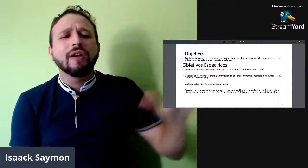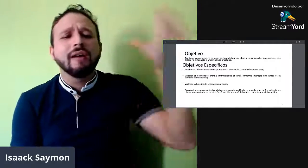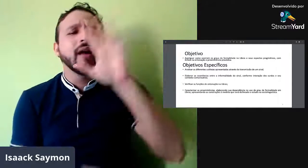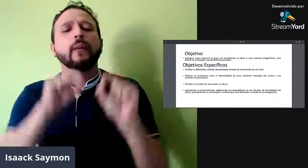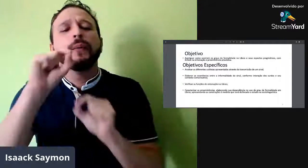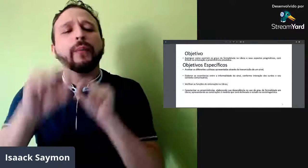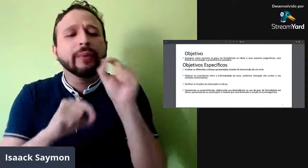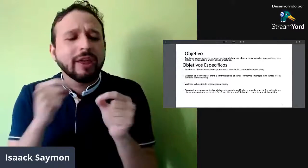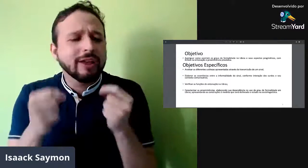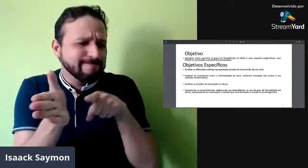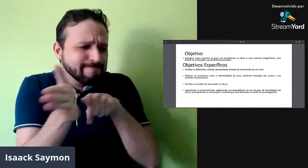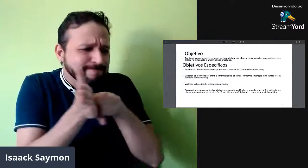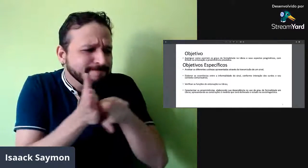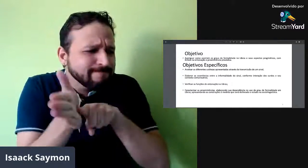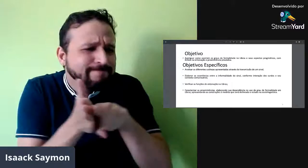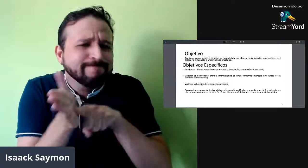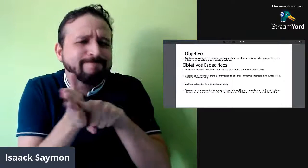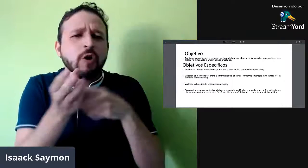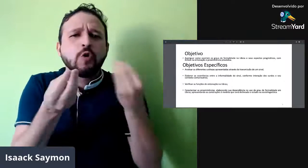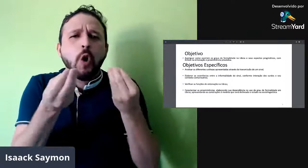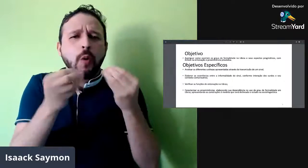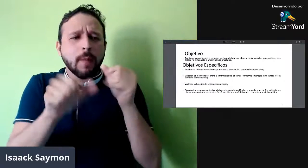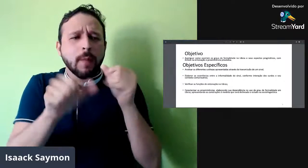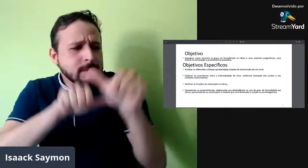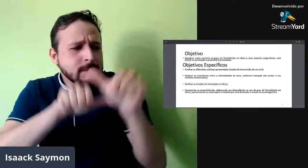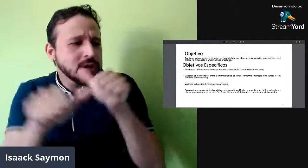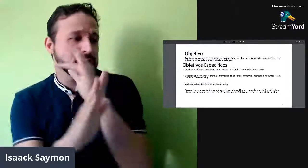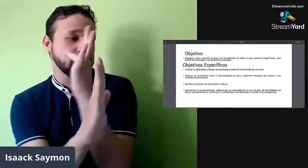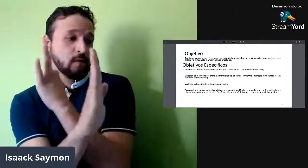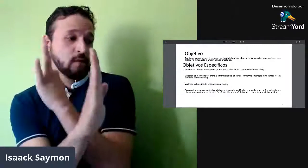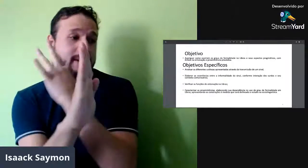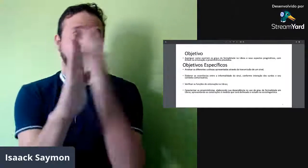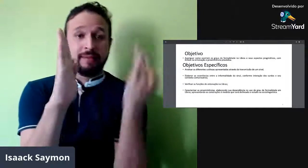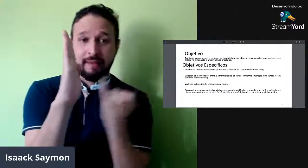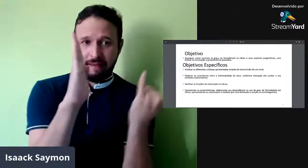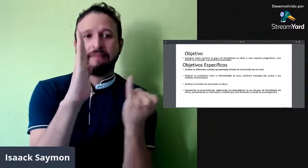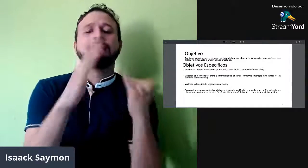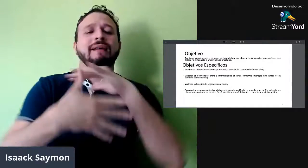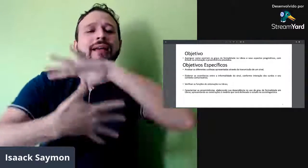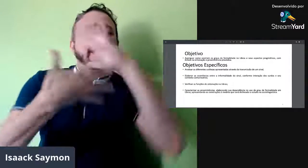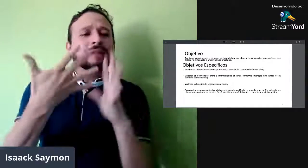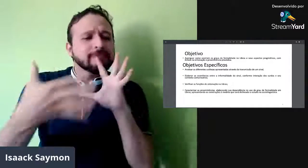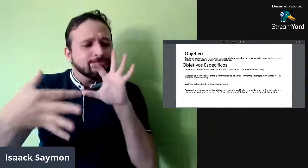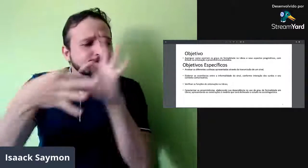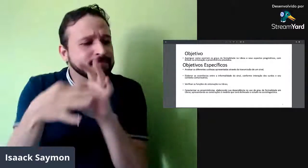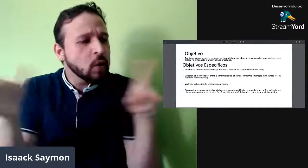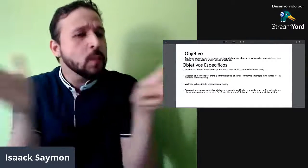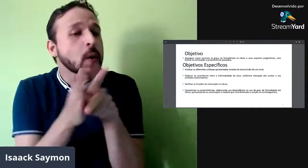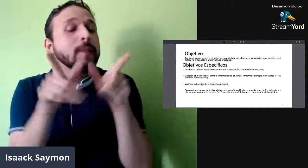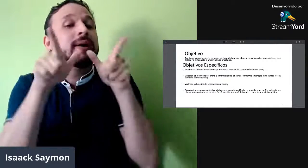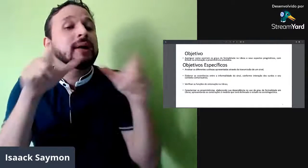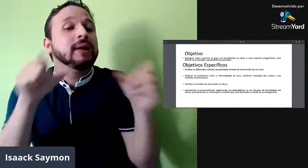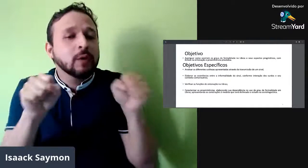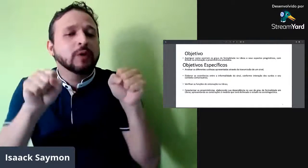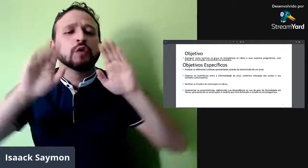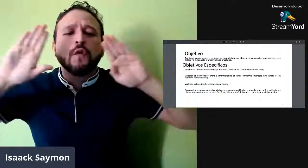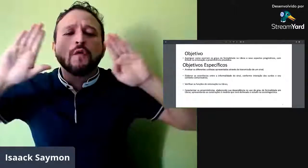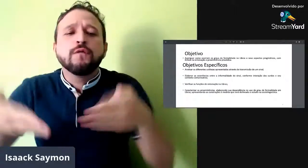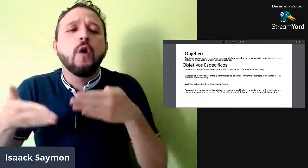Bom, o objetivo geral seria o quê, né, pesquisar esses graus de formalidade e informalidade dentro